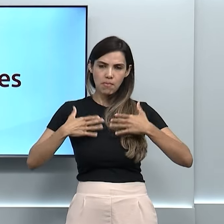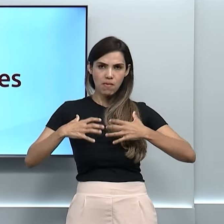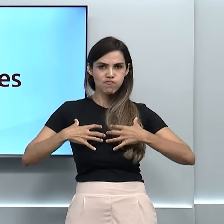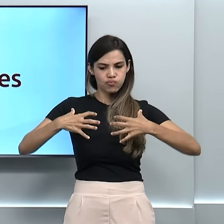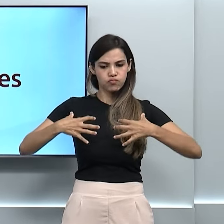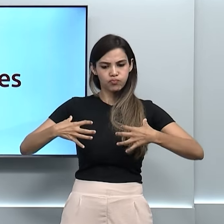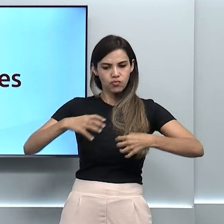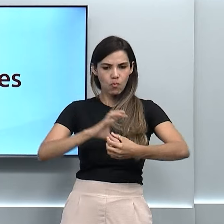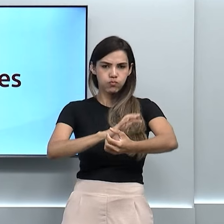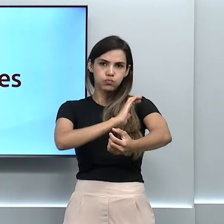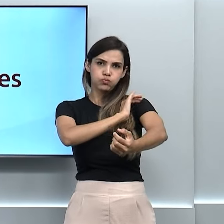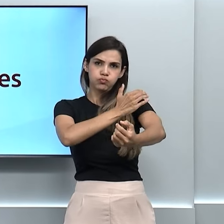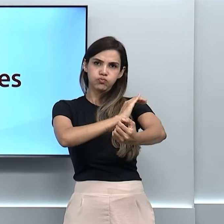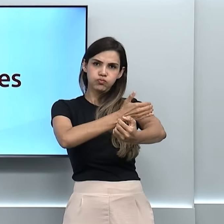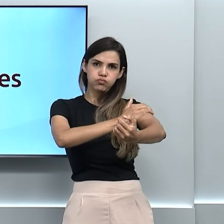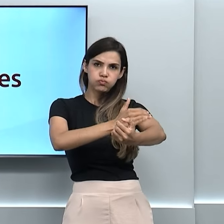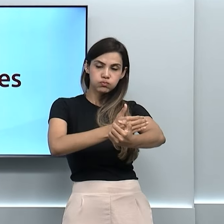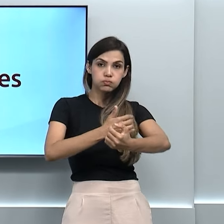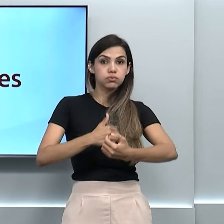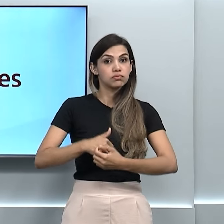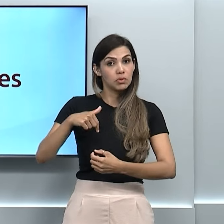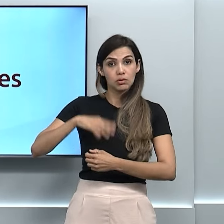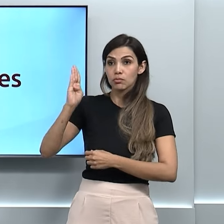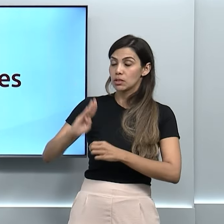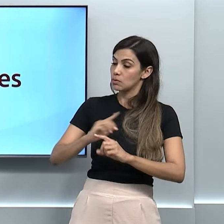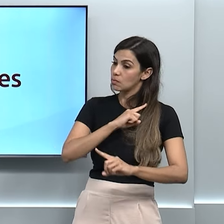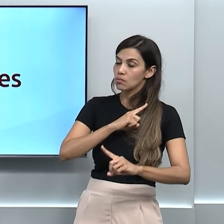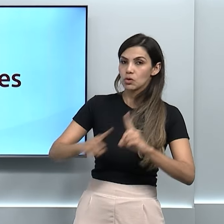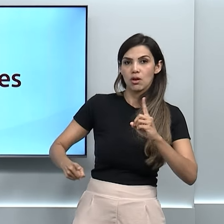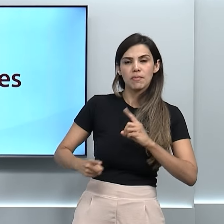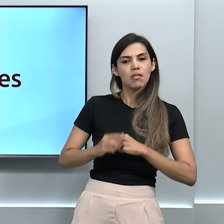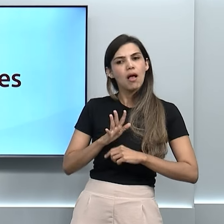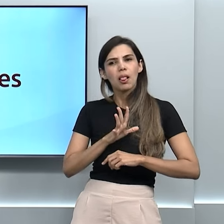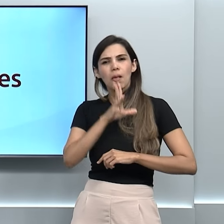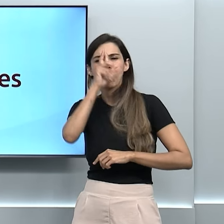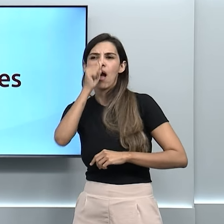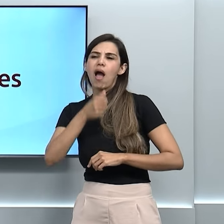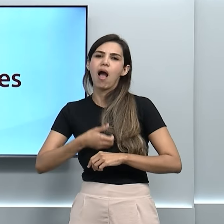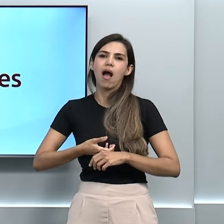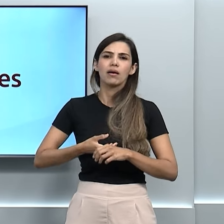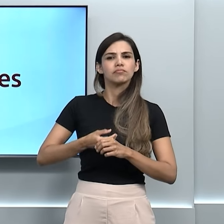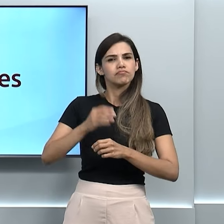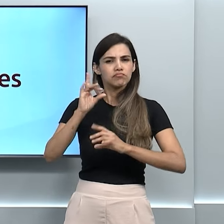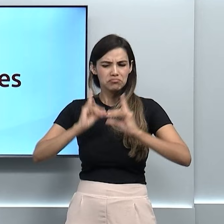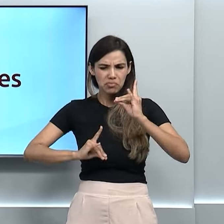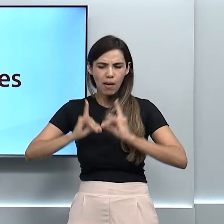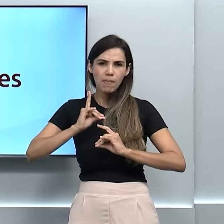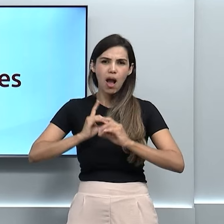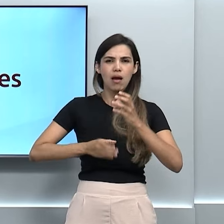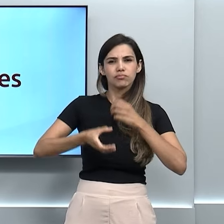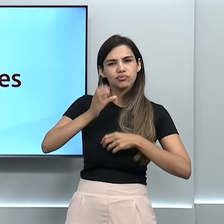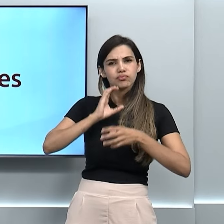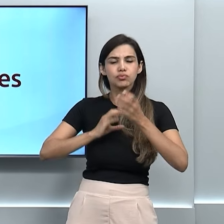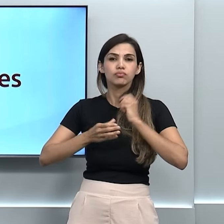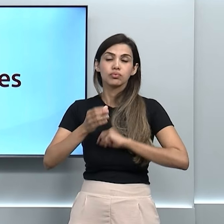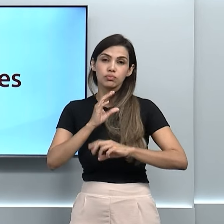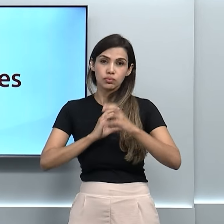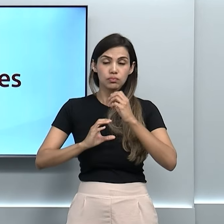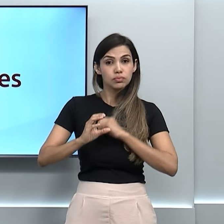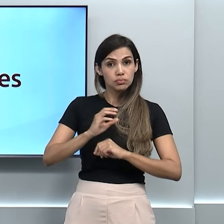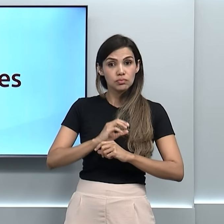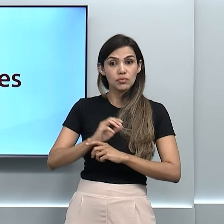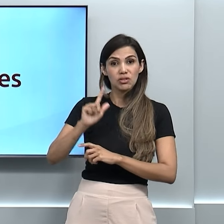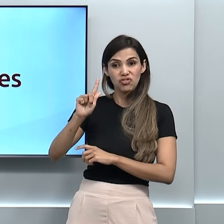ganho de massa muscular aqui no país. O uso indiscriminado dessas substâncias sintéticas, derivadas da testosterona, é